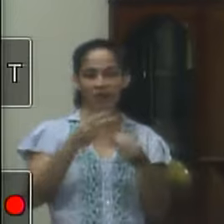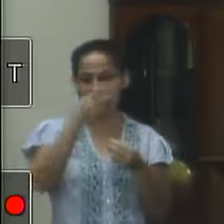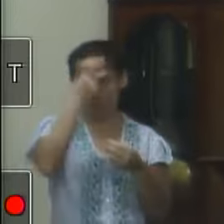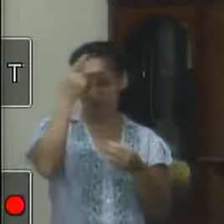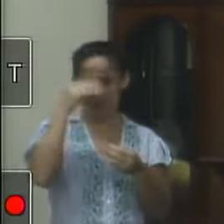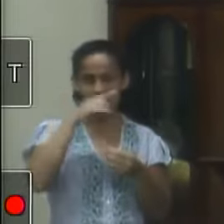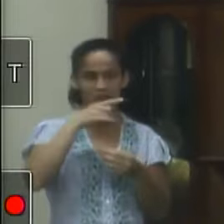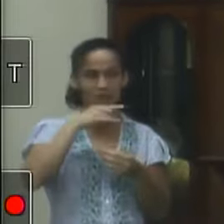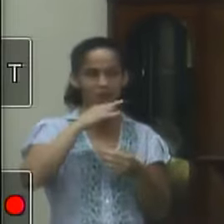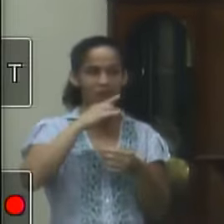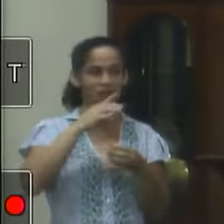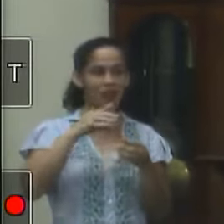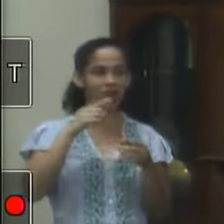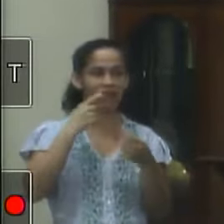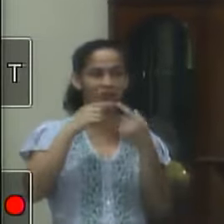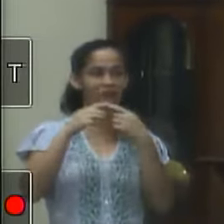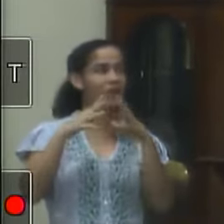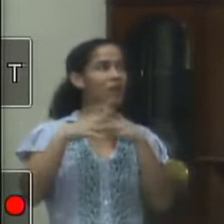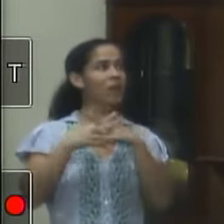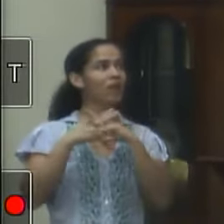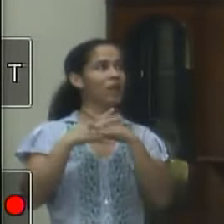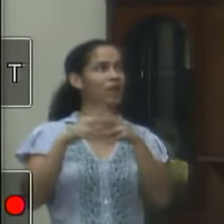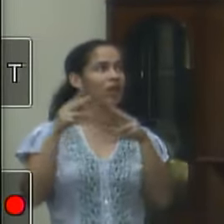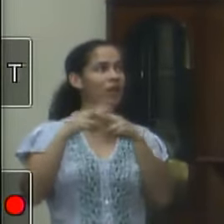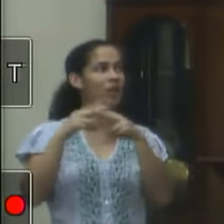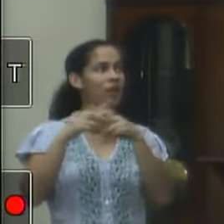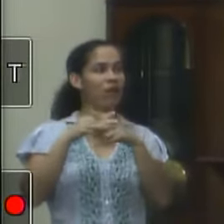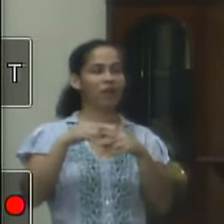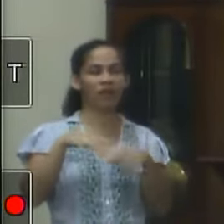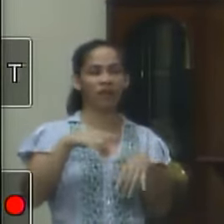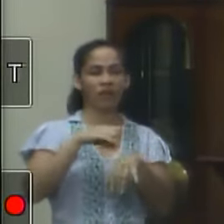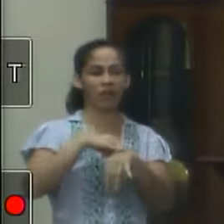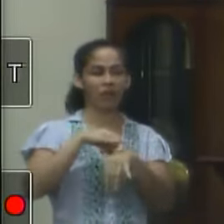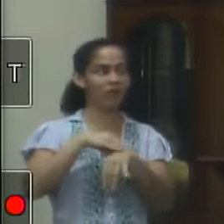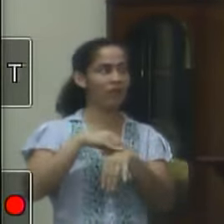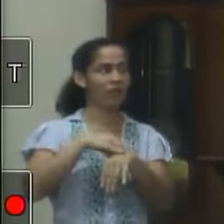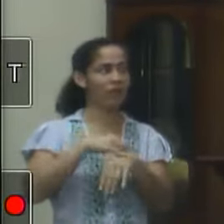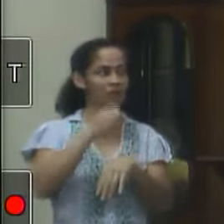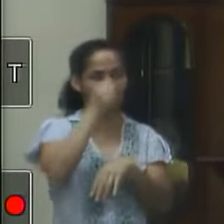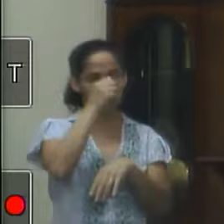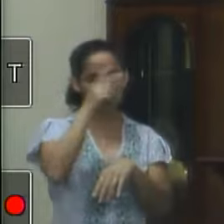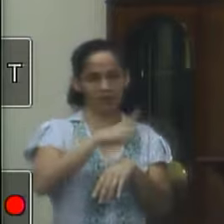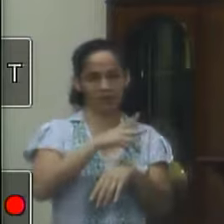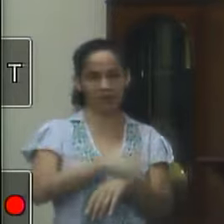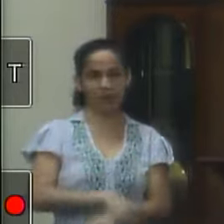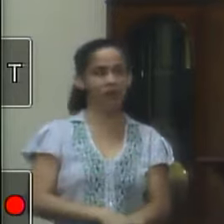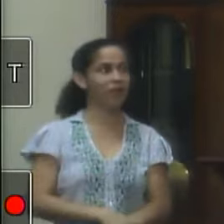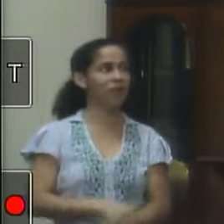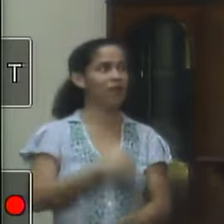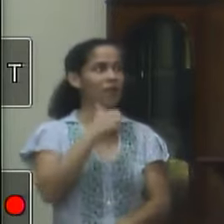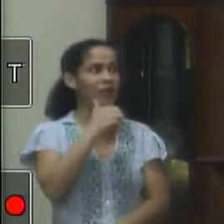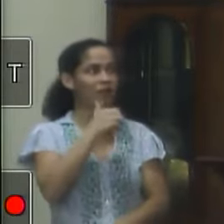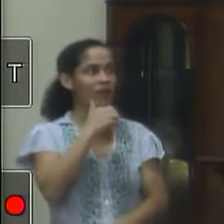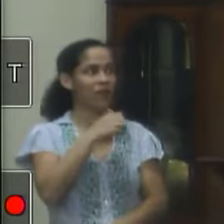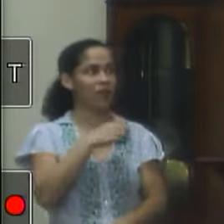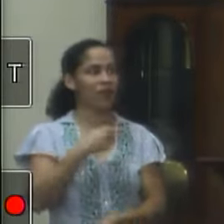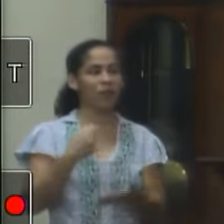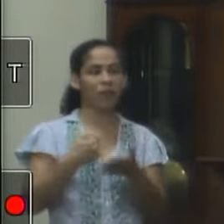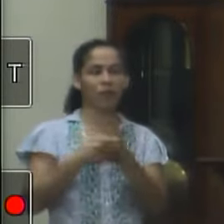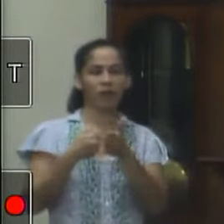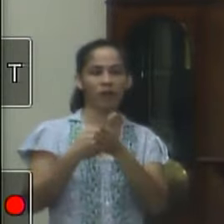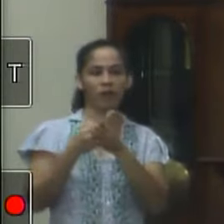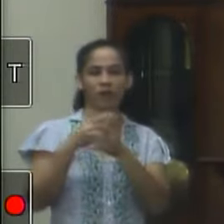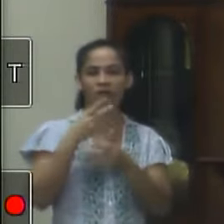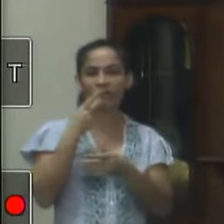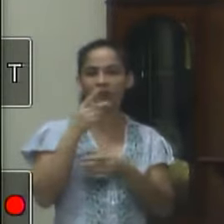brigando xingando urinando lá está um absurdo mulheres sendo agredidas